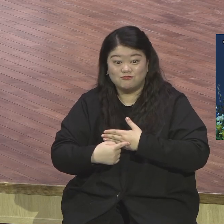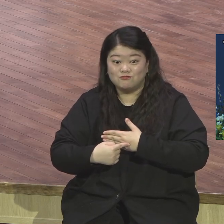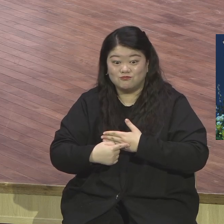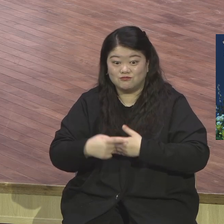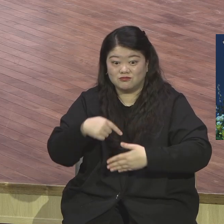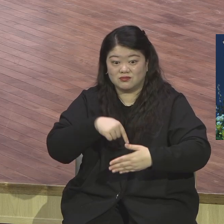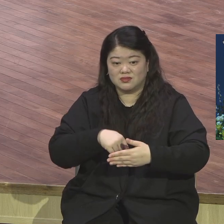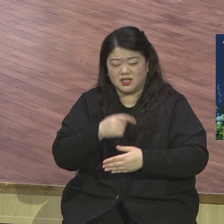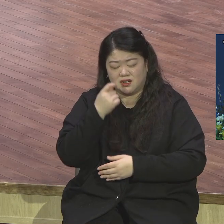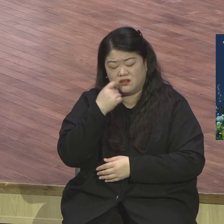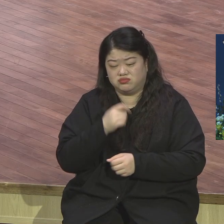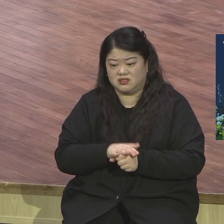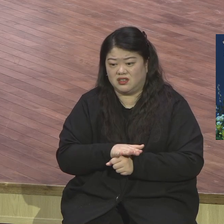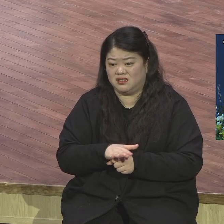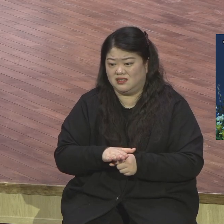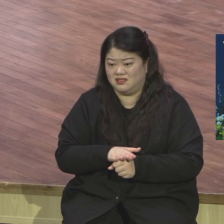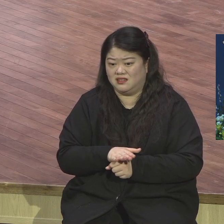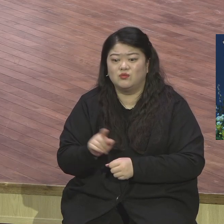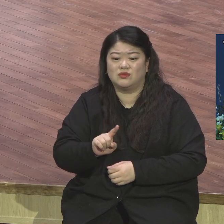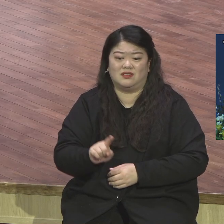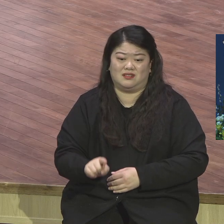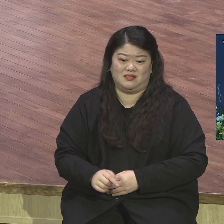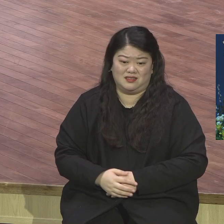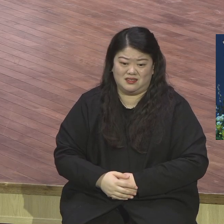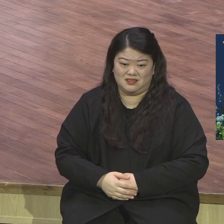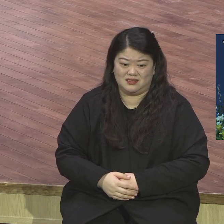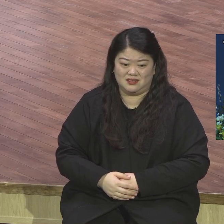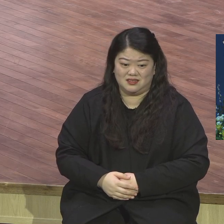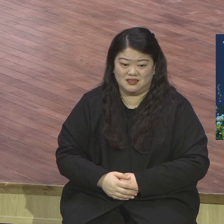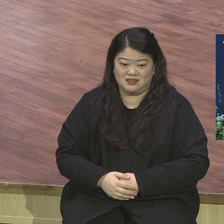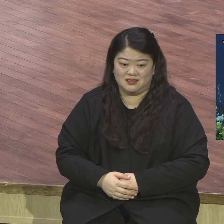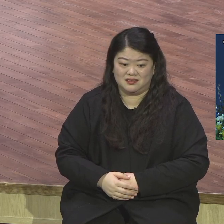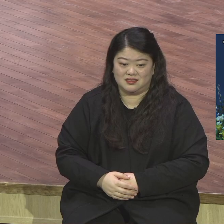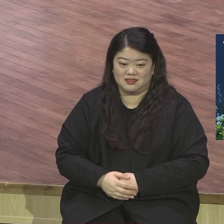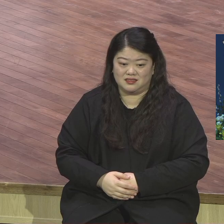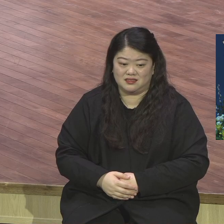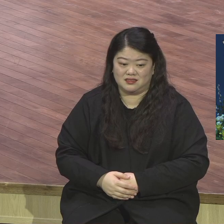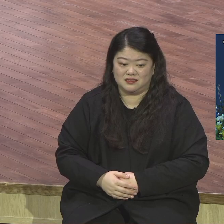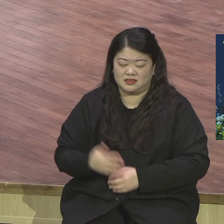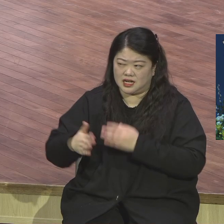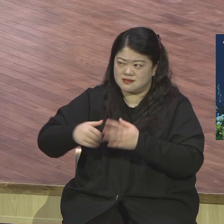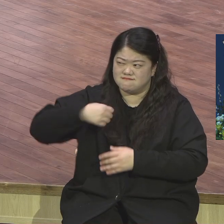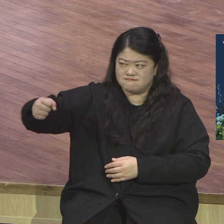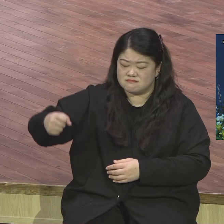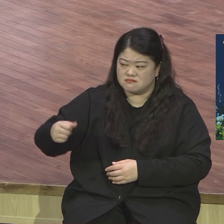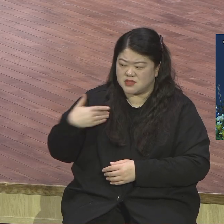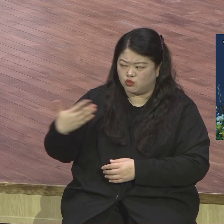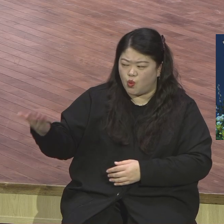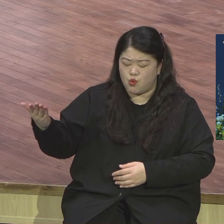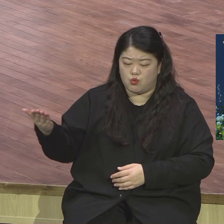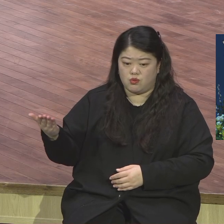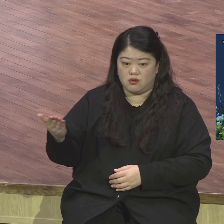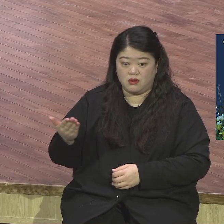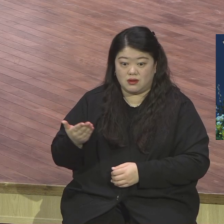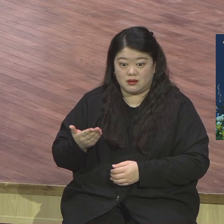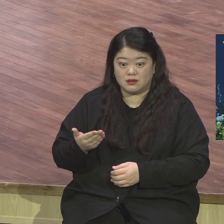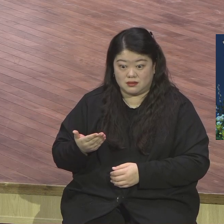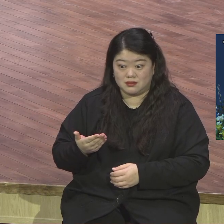그렇게 되겠냐고요 보통일 아니거든요 오늘부터 빡시게 한번 기도해 보시기